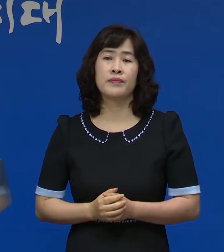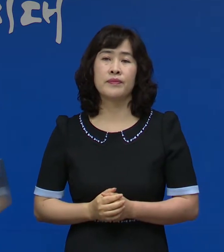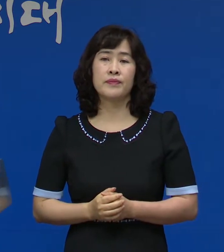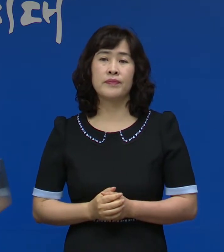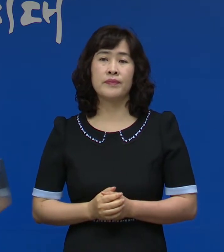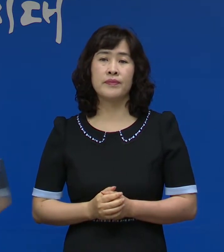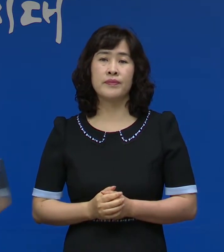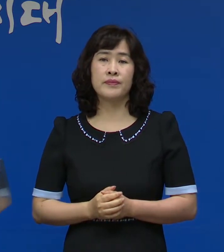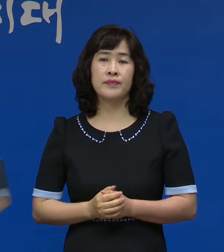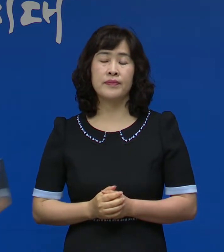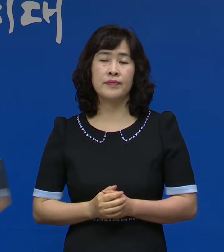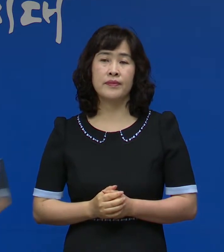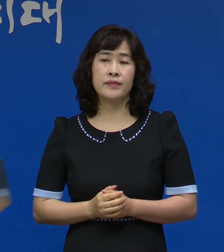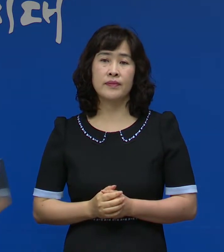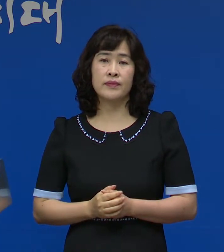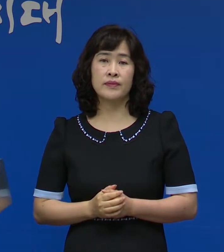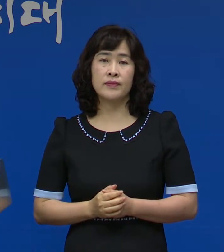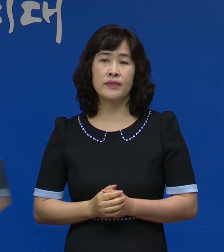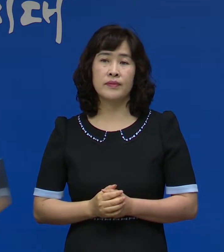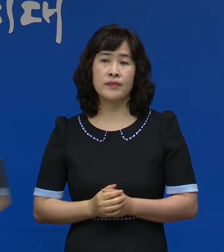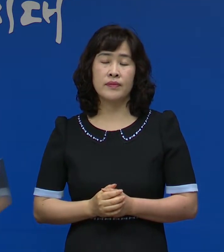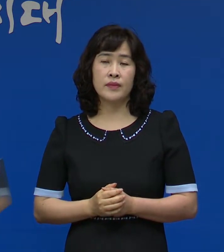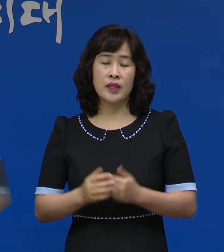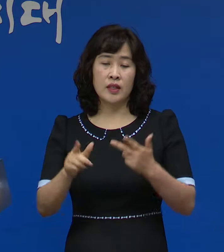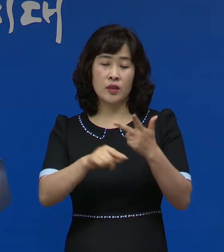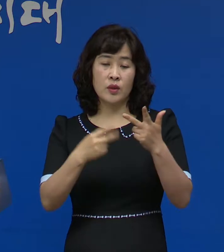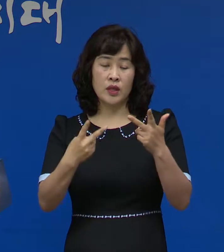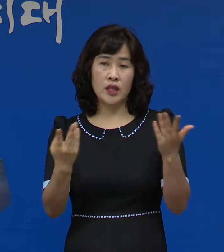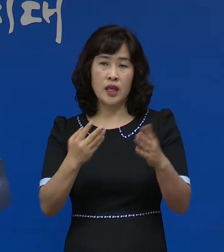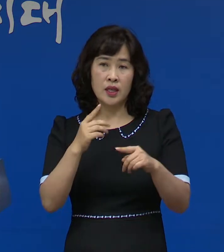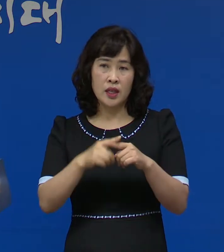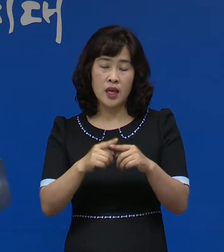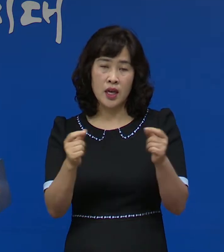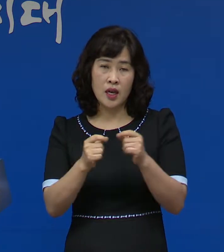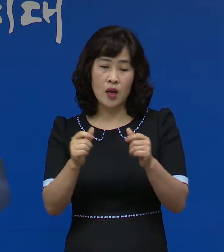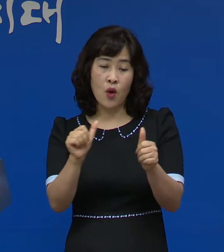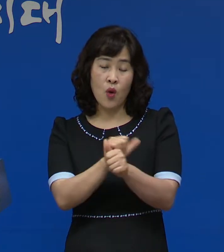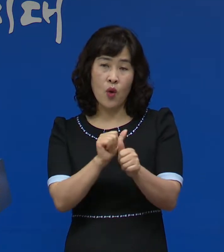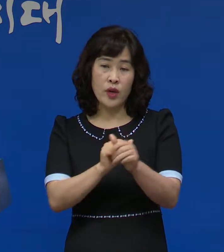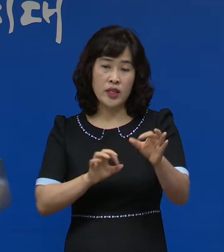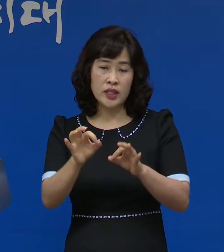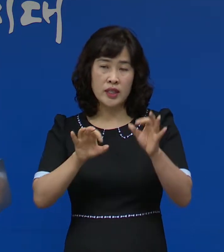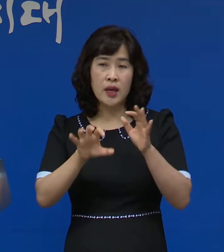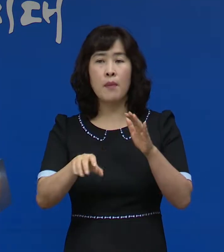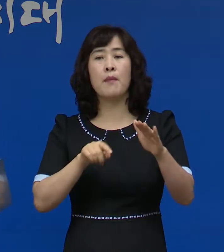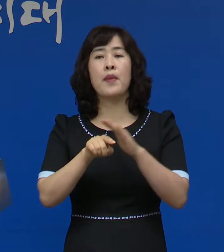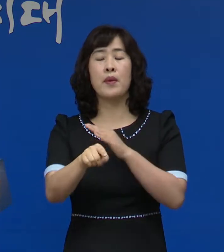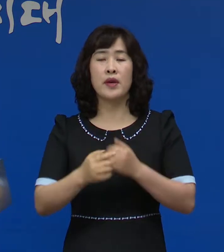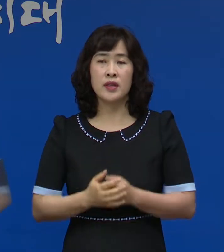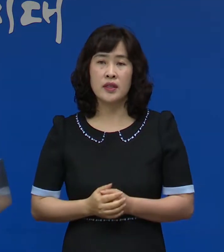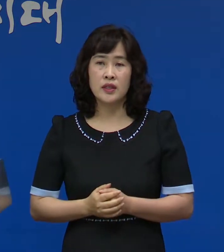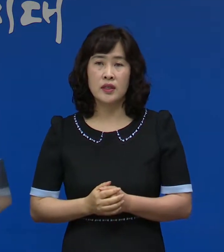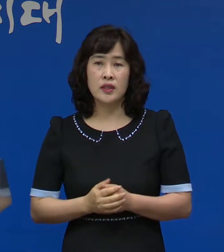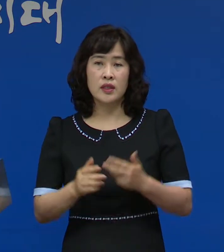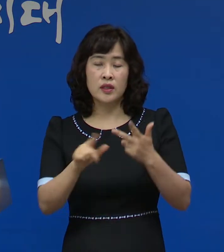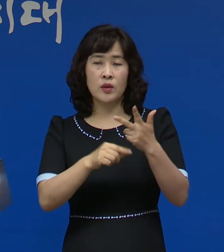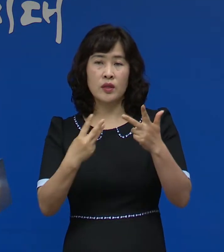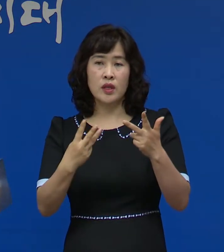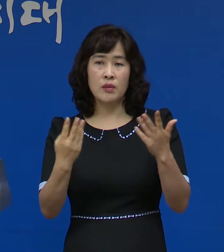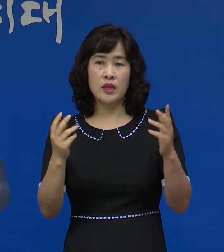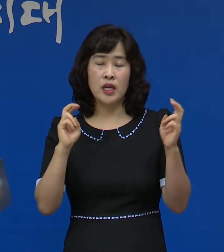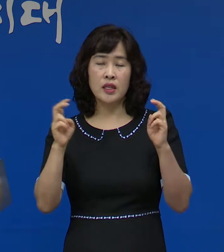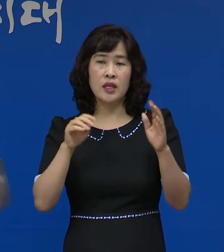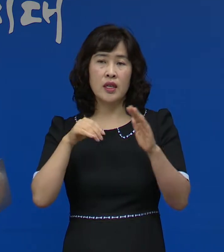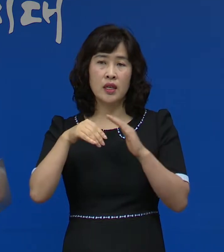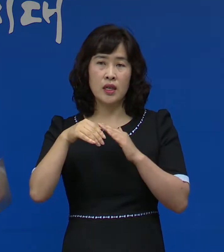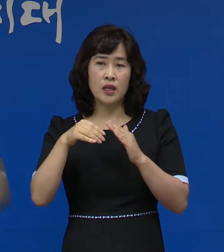확인되었습니다 2일에는 근무 중 인근 5일 시장을 방문하였으며 3일 출근 후